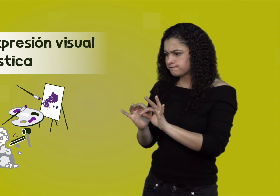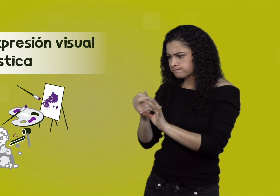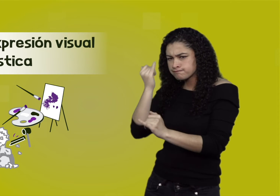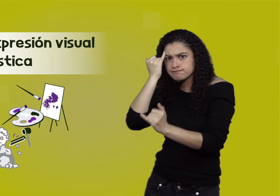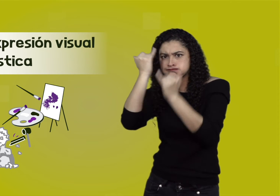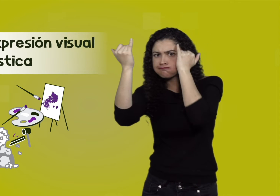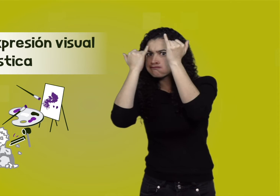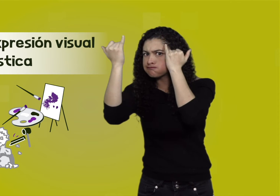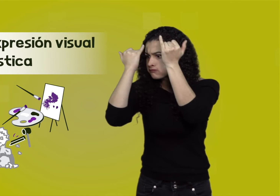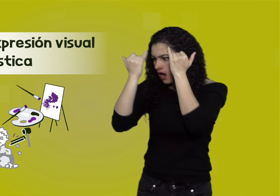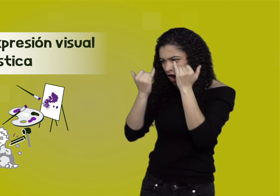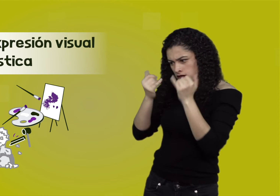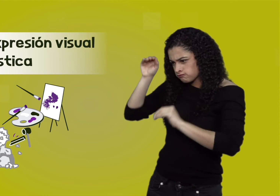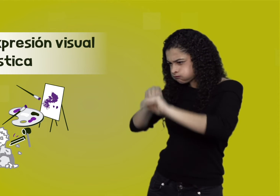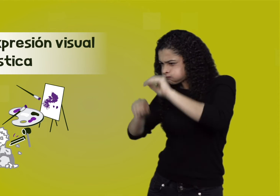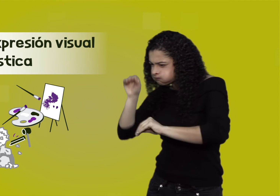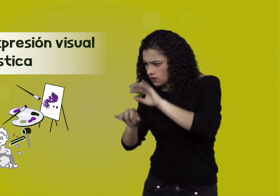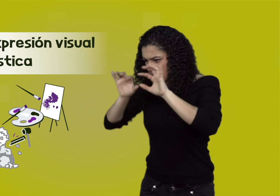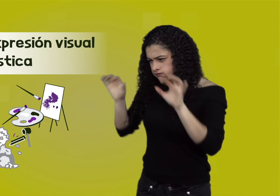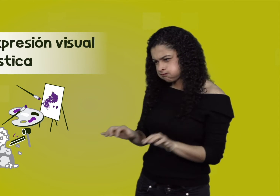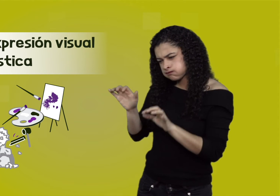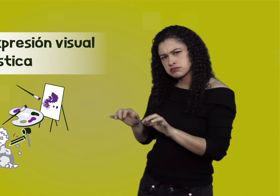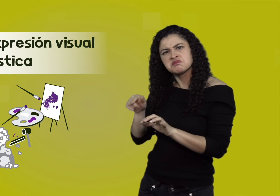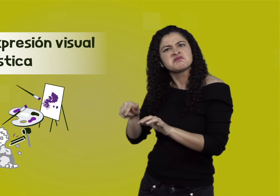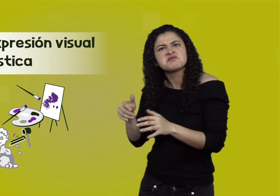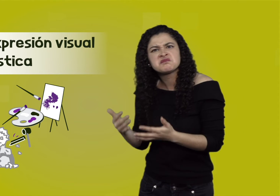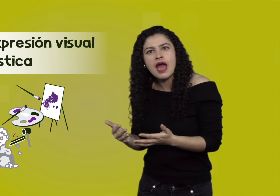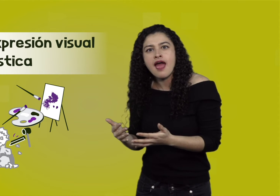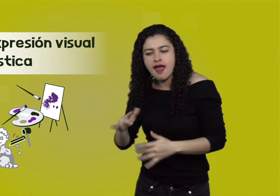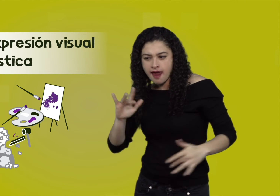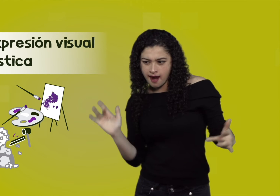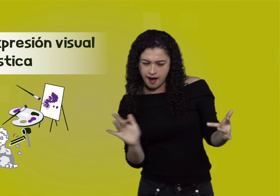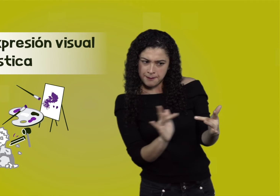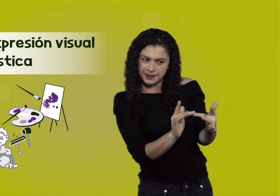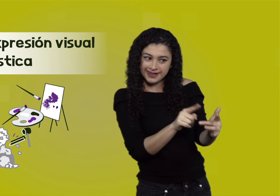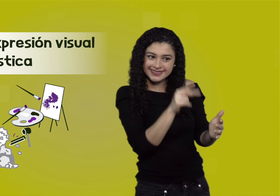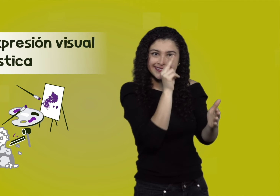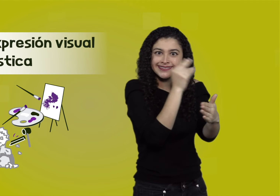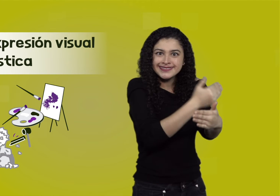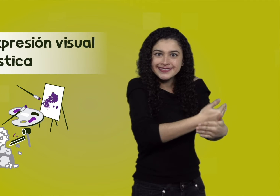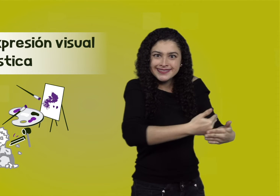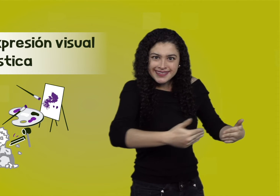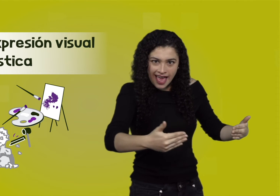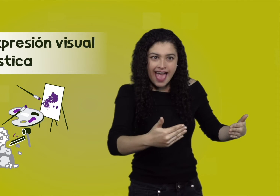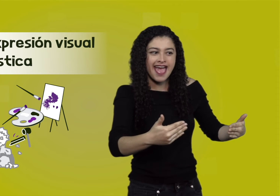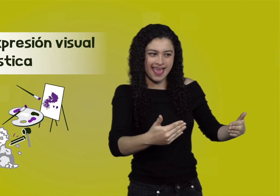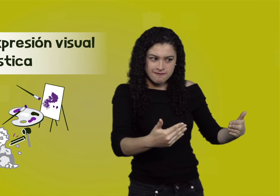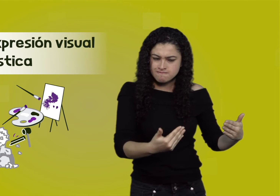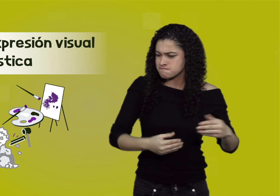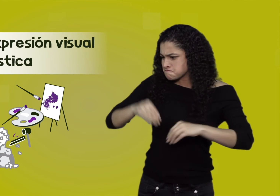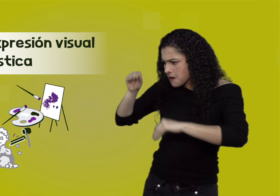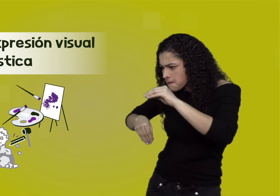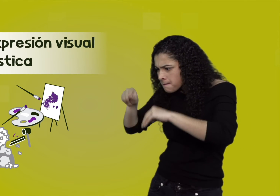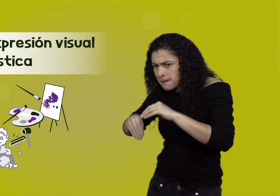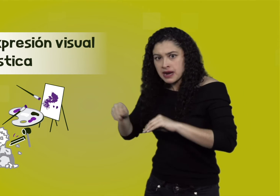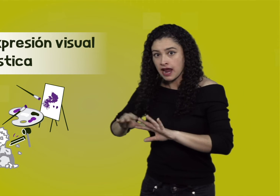pedagógicas, plásticas y visuales acordes a los niños en su primera infancia para promover la capacidad de